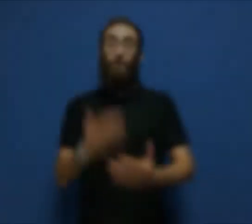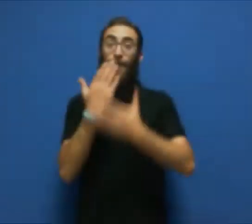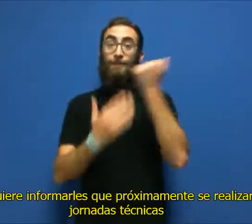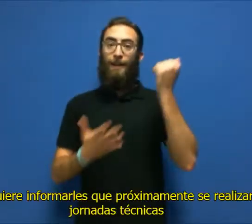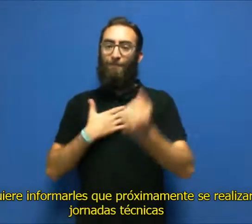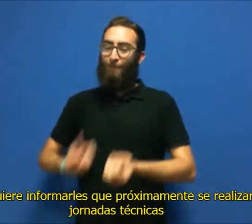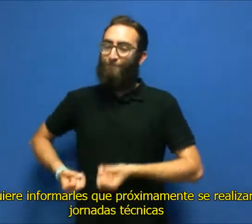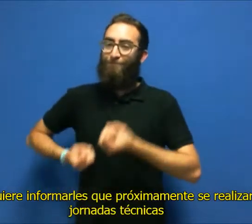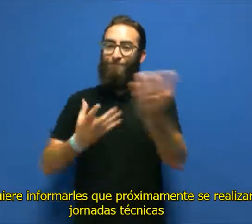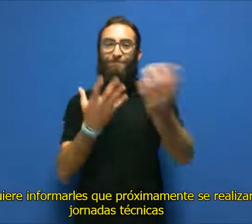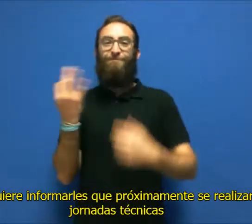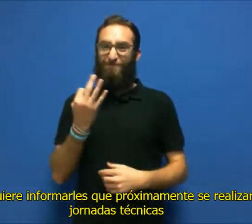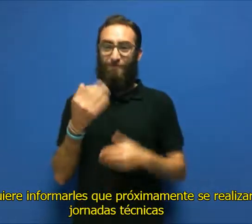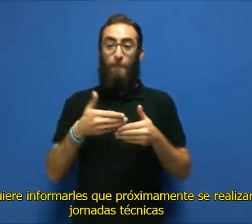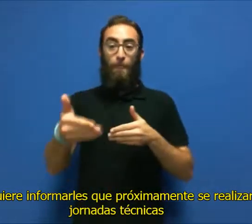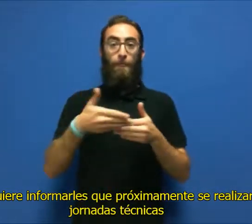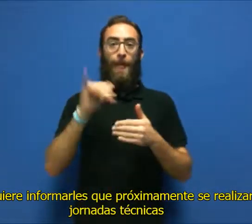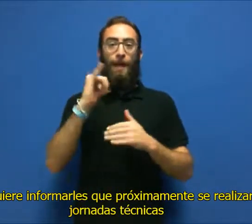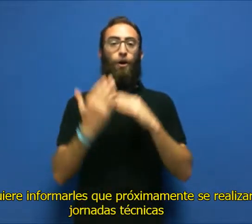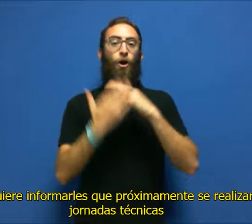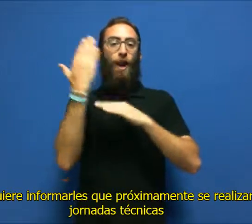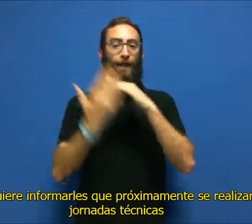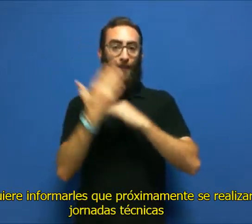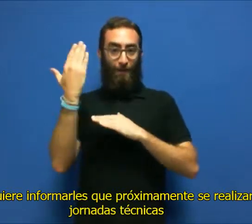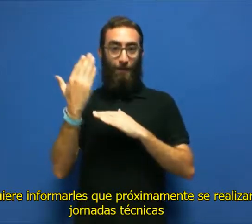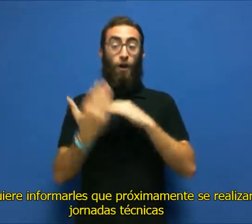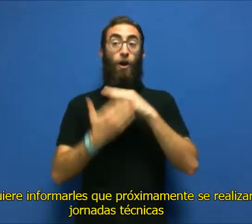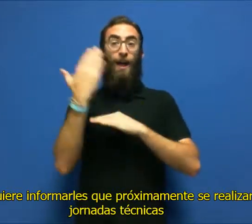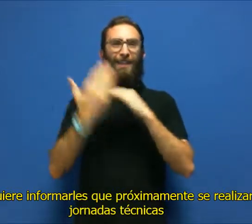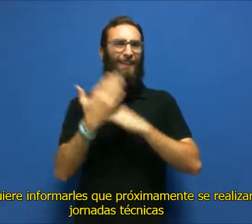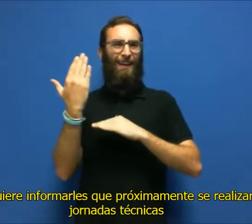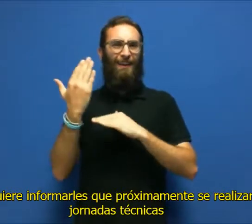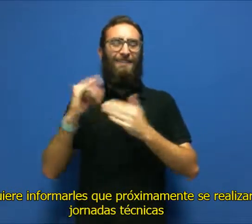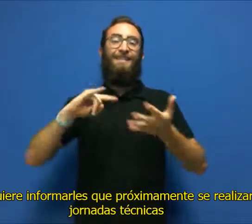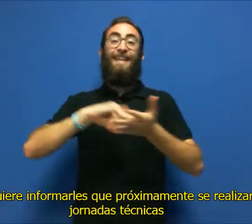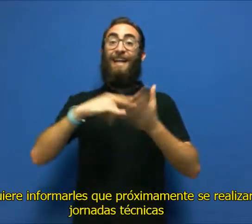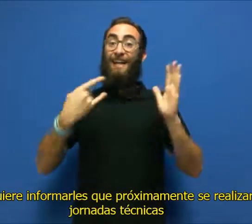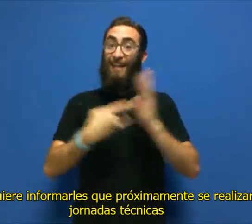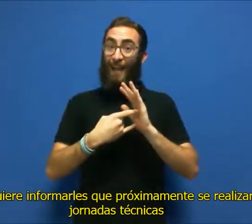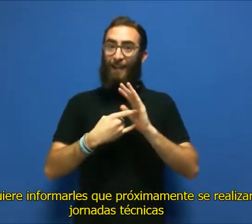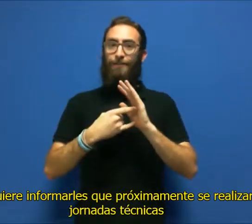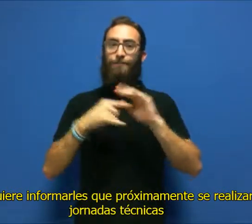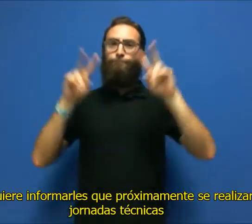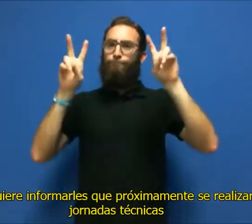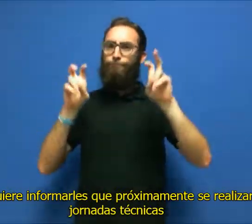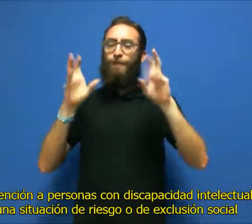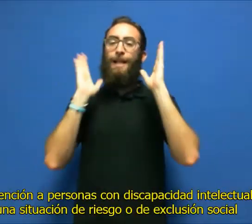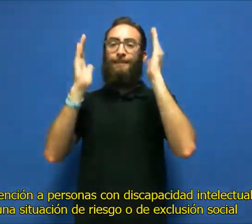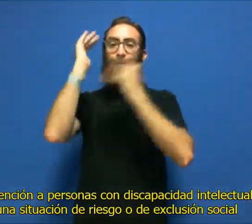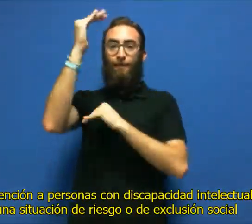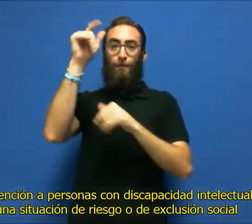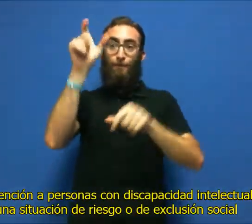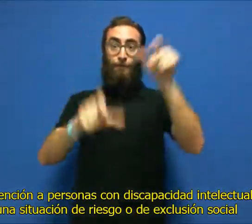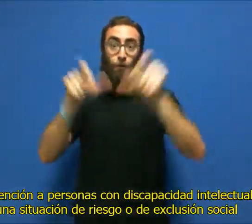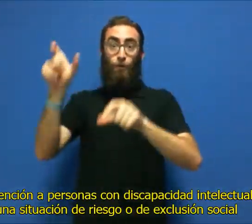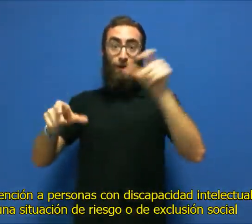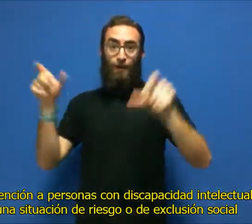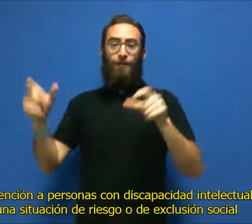Fasicam quiere informarles que próximamente se realizarán unas jornadas técnicas sobre atención a personas con